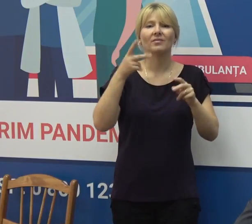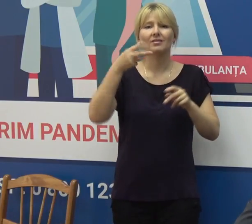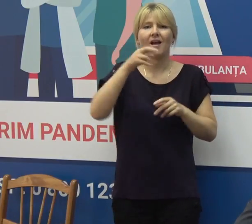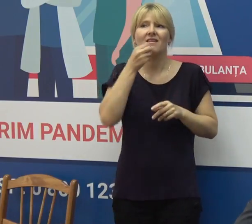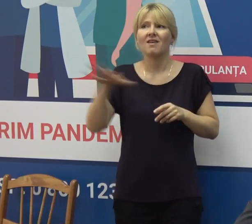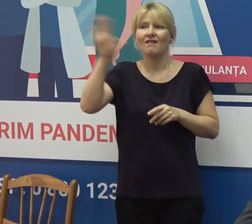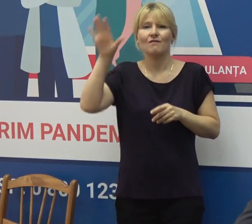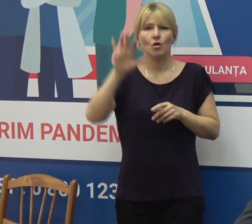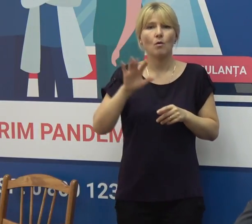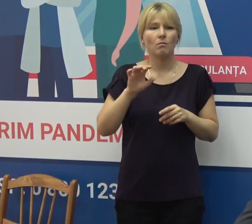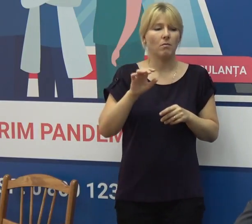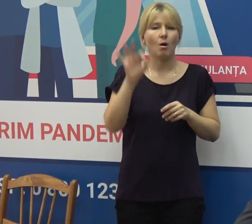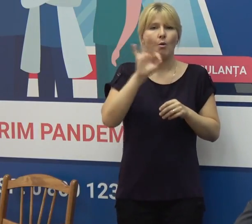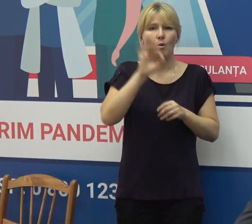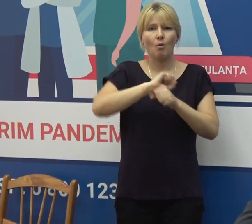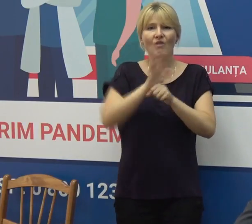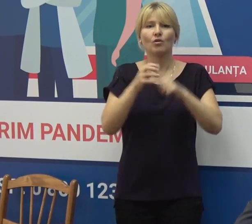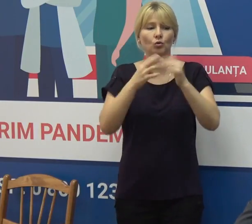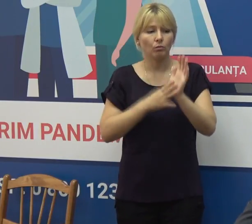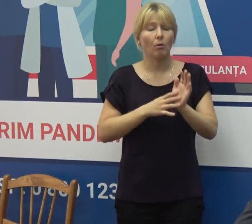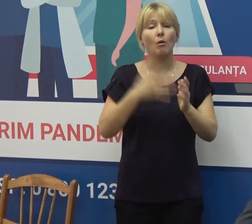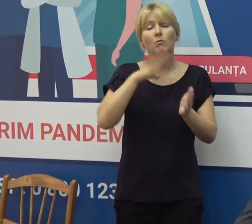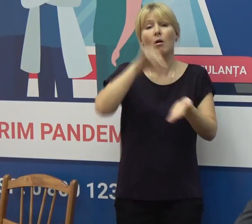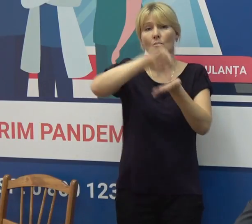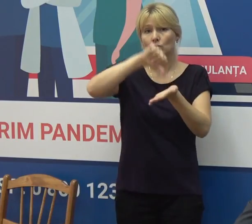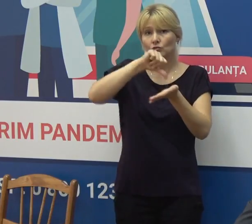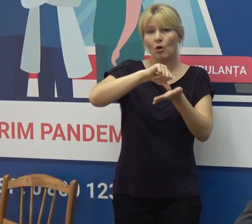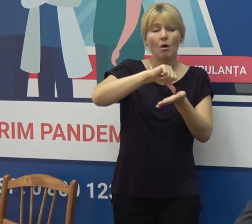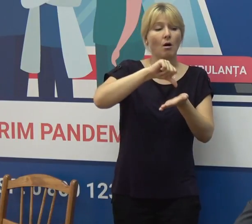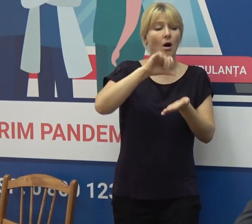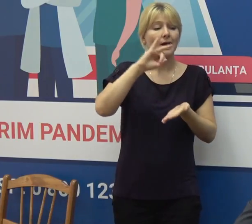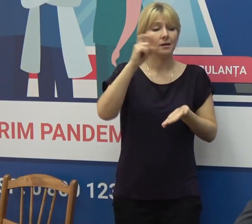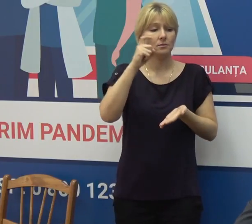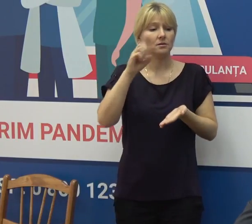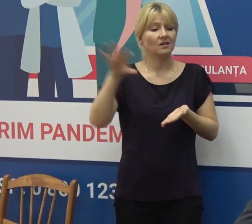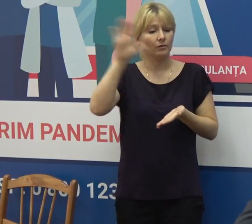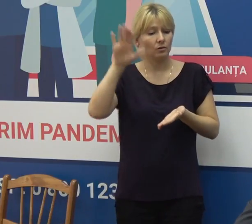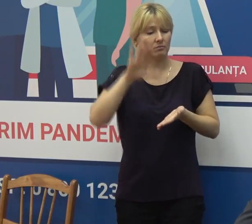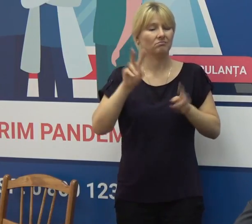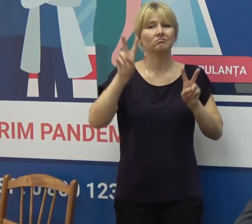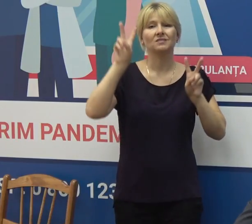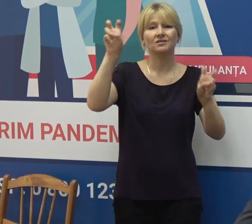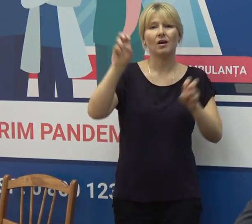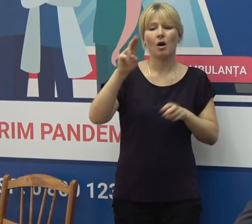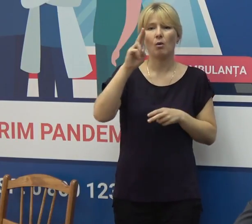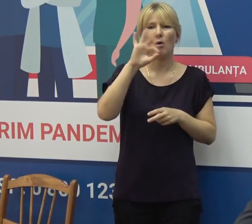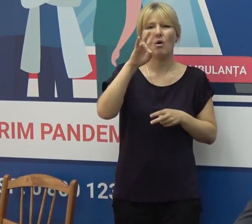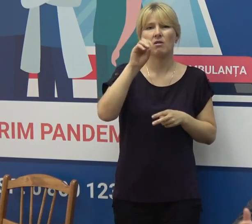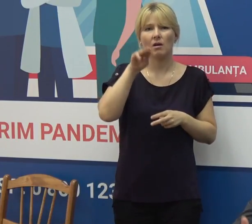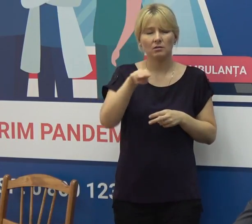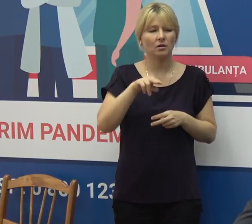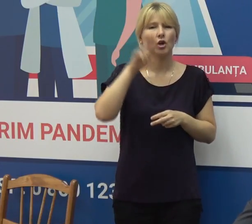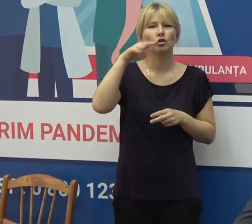-19. La reuniune au participat reprezentanții DigiSante, DigiConnect. Și,